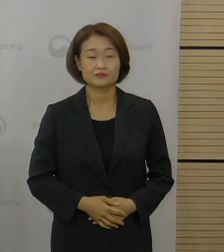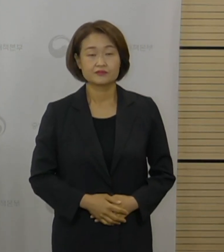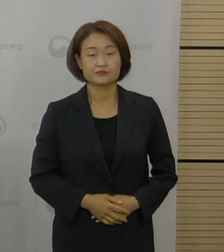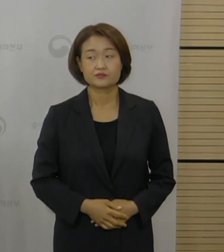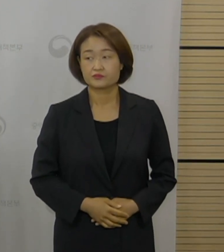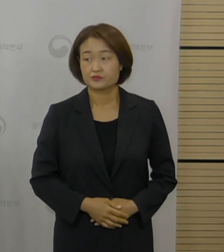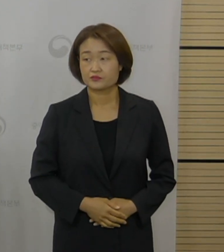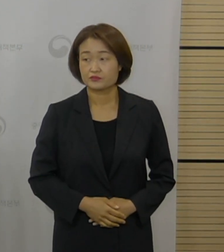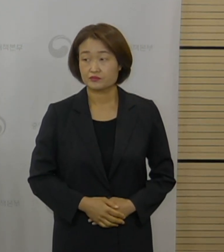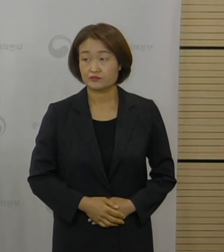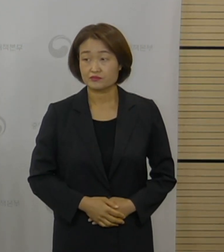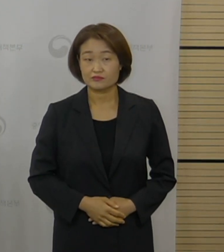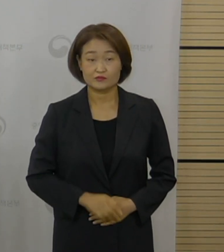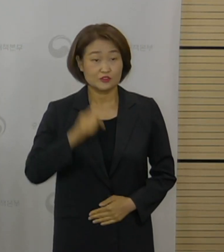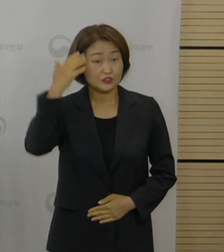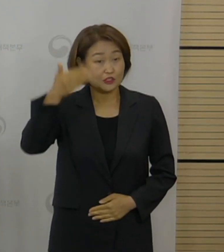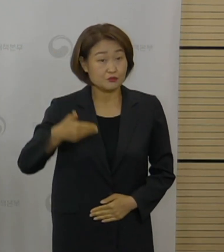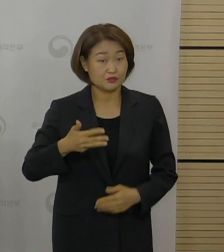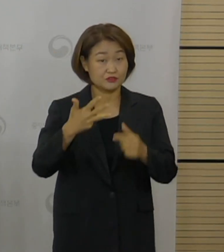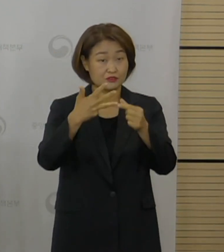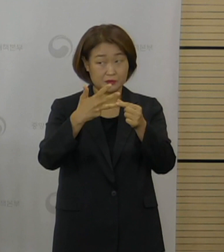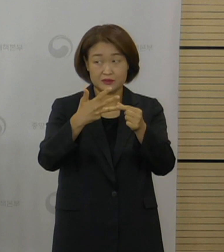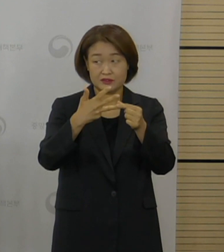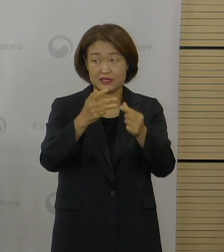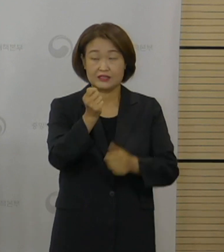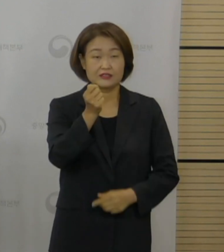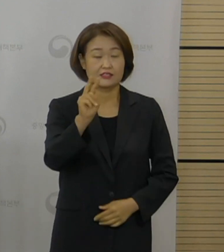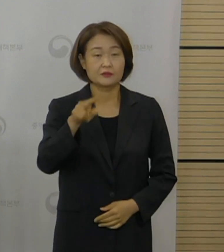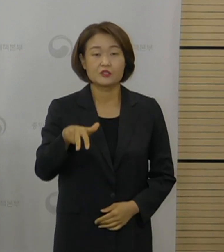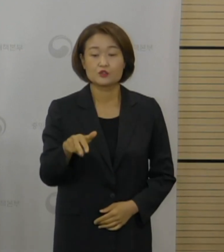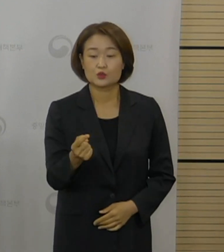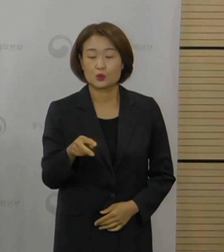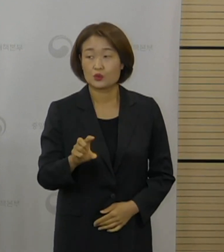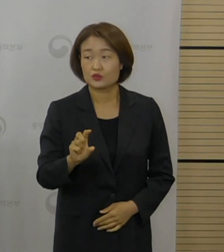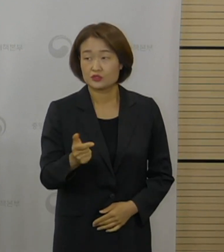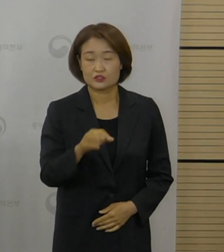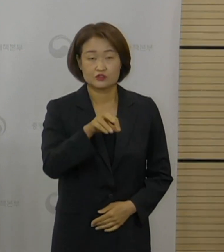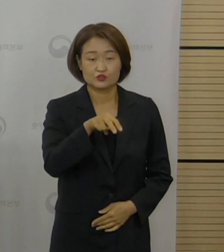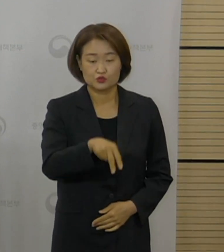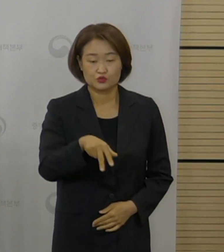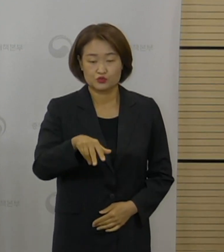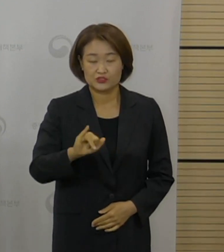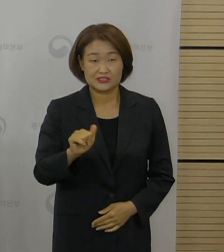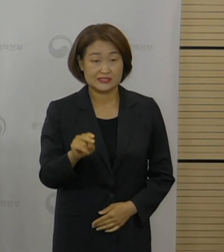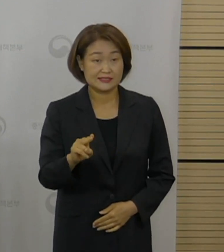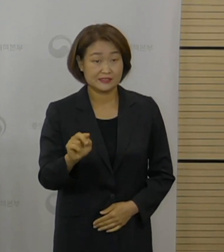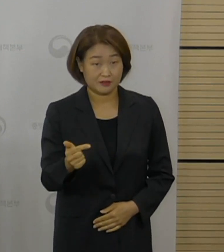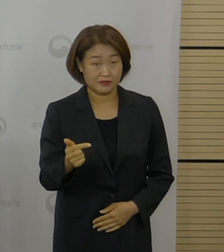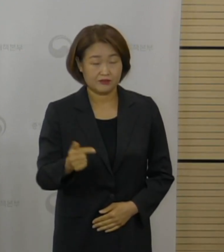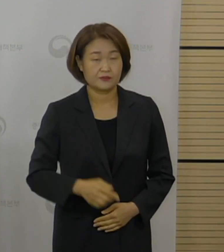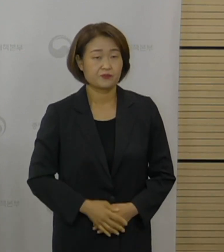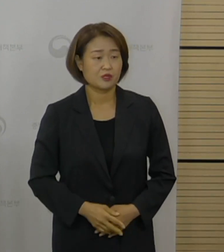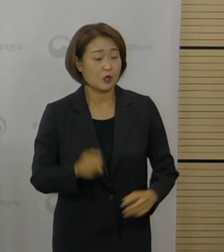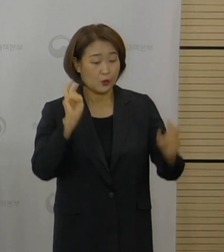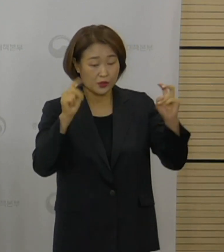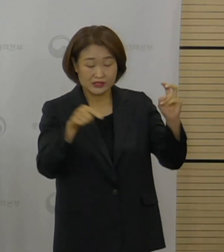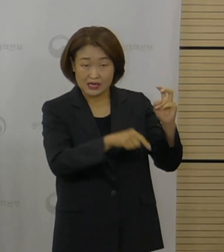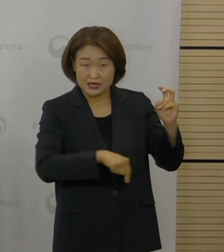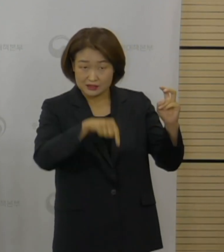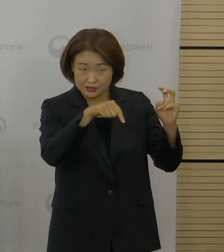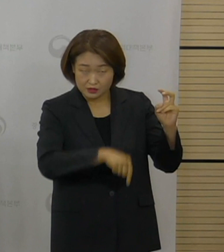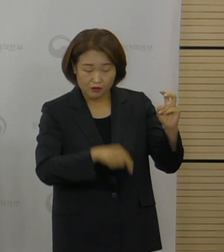현장에서 여덟 번째 질문 주신 TV조선 유지연 기자님 방금 답변해 주신 사업장 접종과 관련돼서